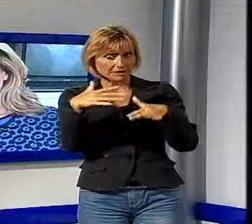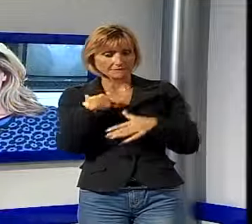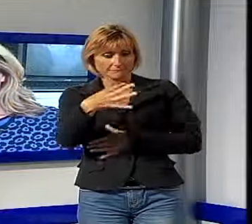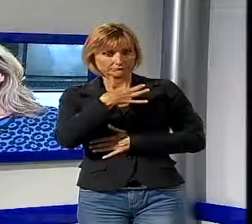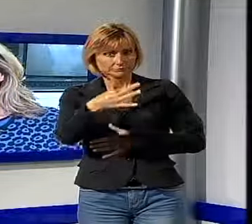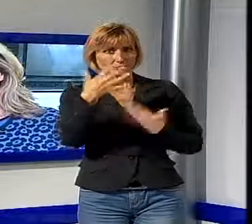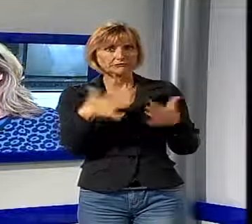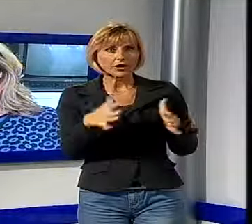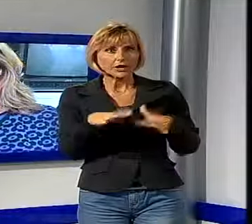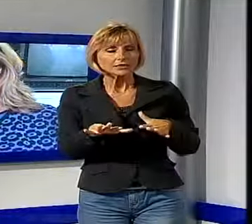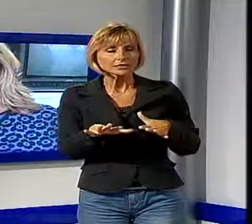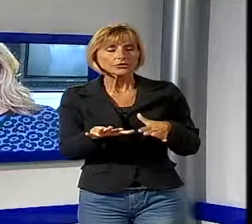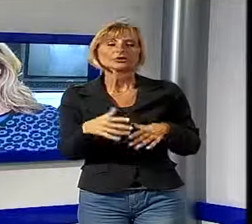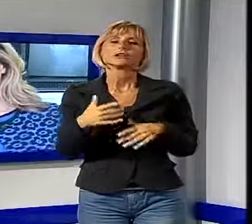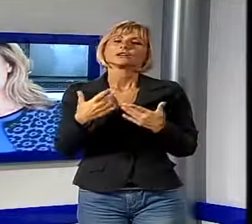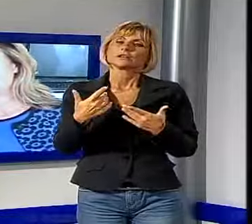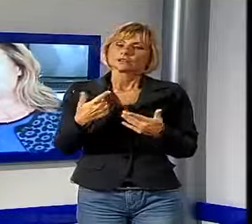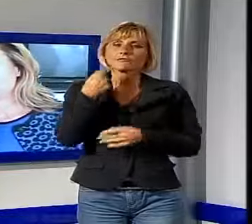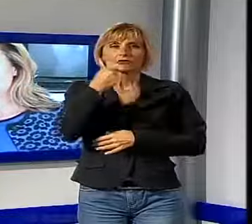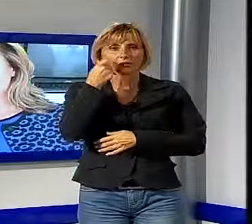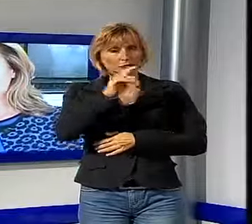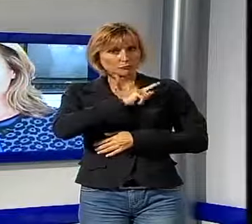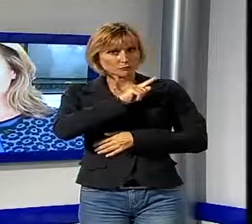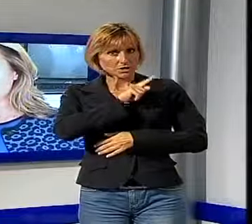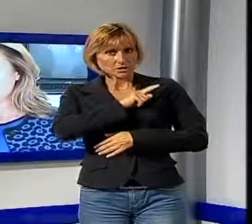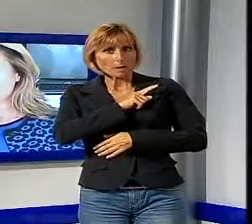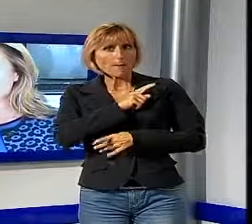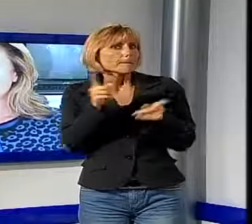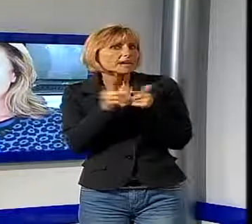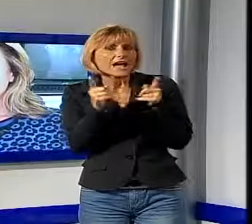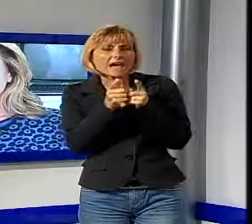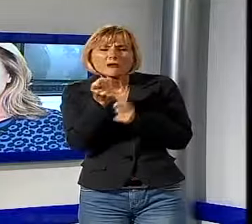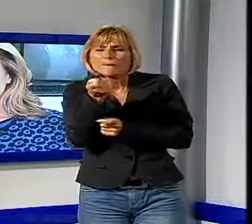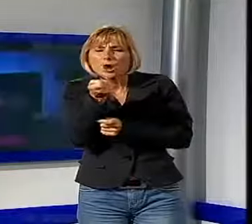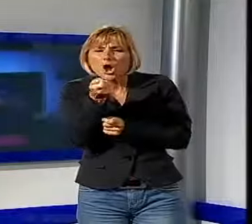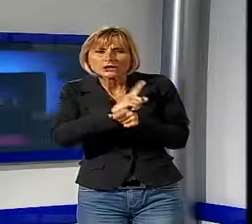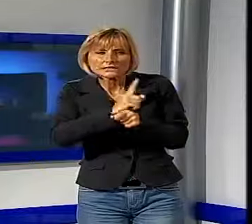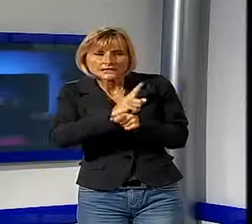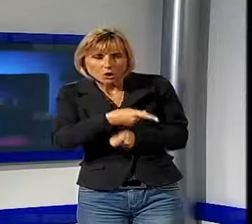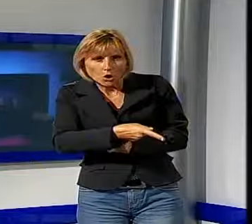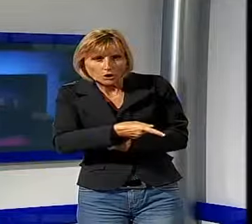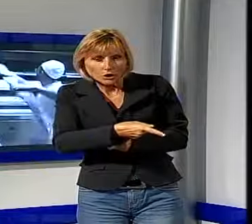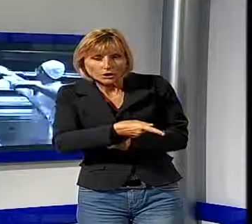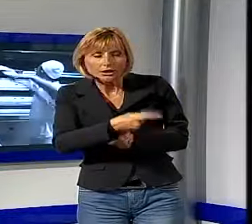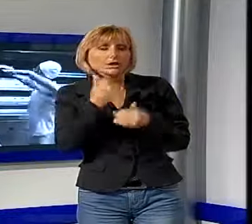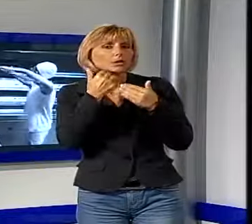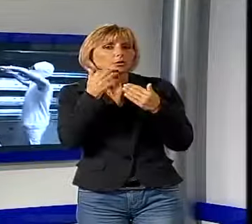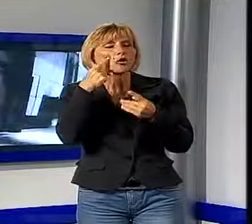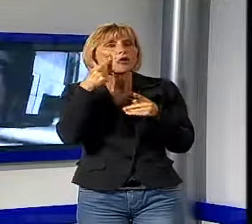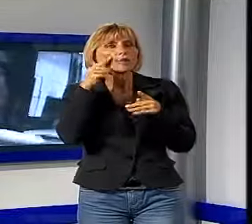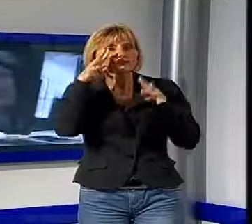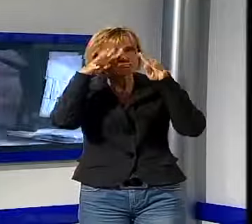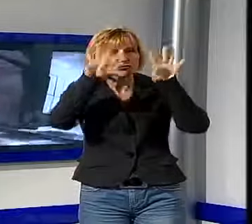Quindi, nonostante sia stato scelto, mi ha filmato per qualche secondo, qualche battito di ciglia, se vogliamo,